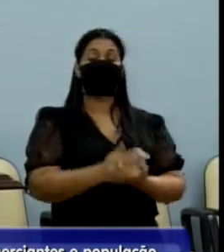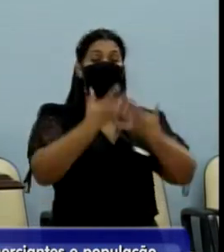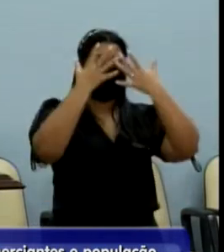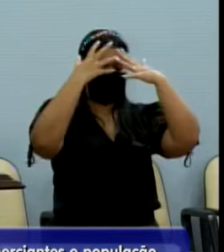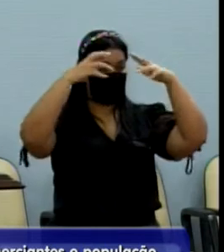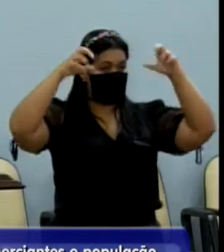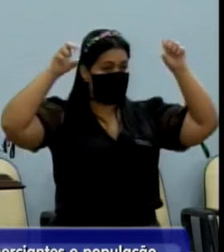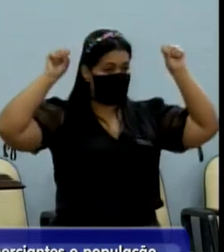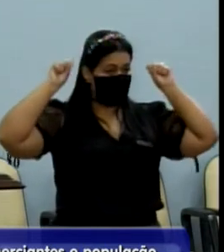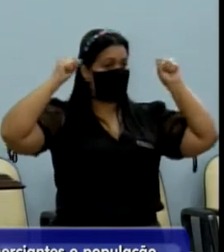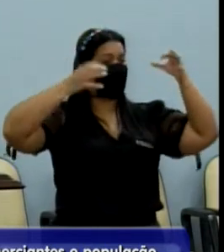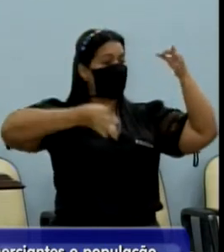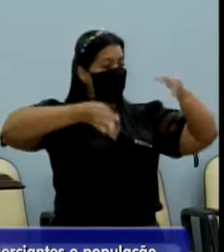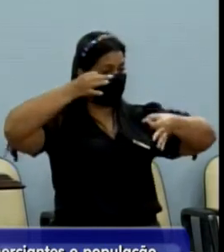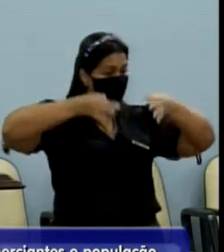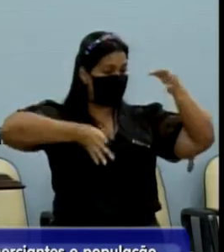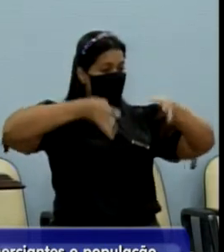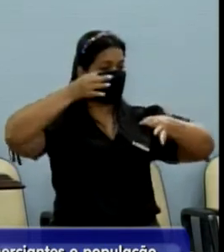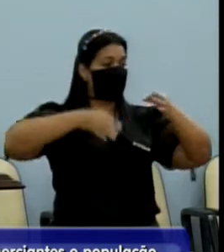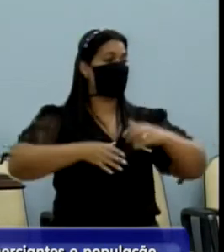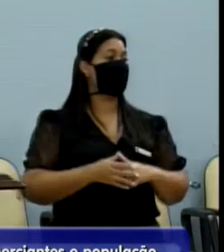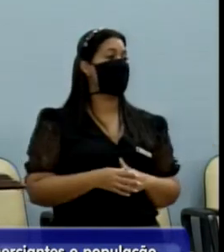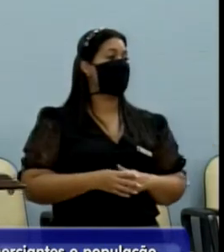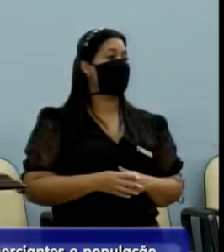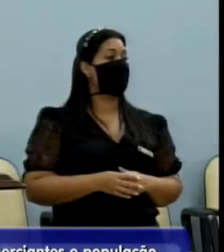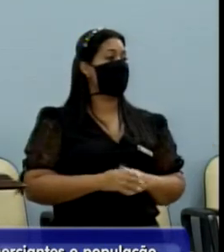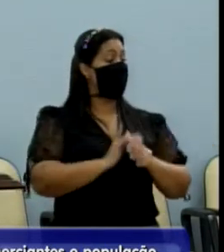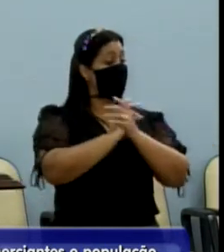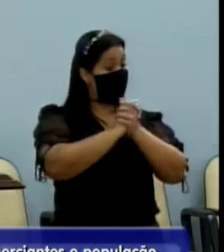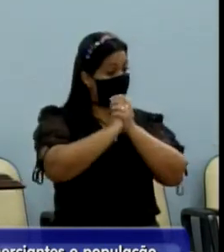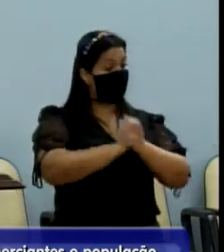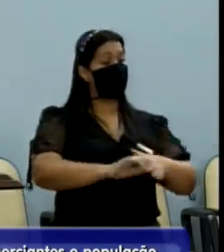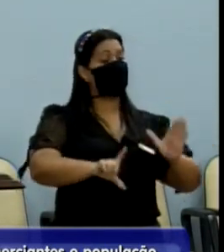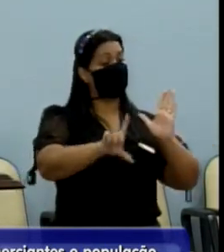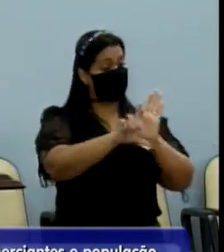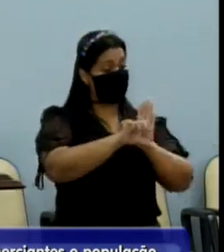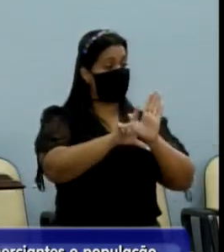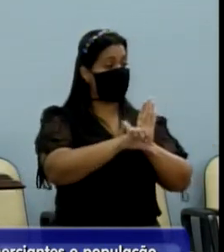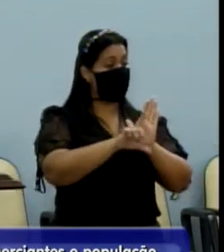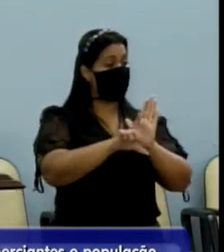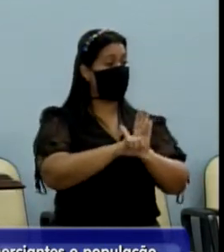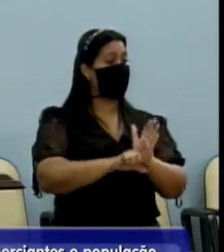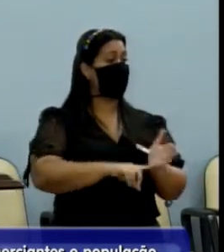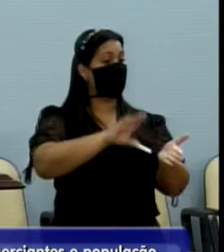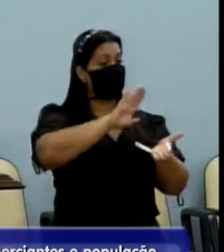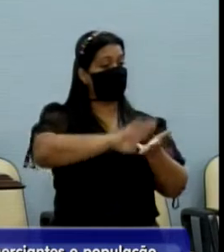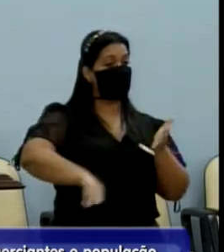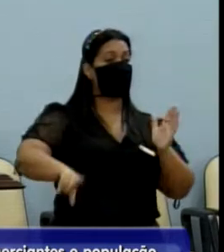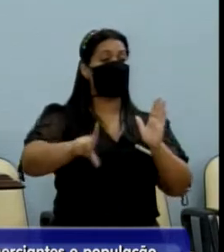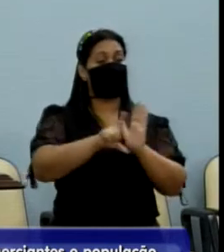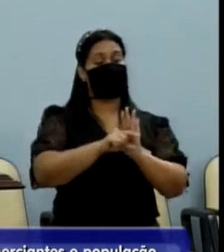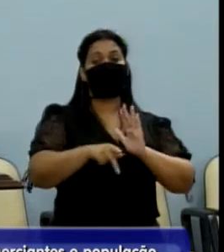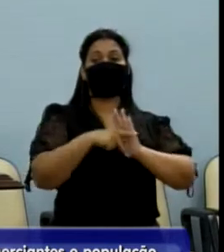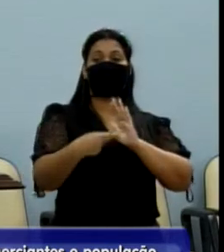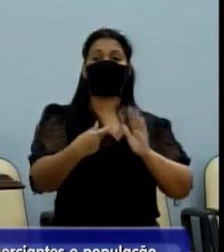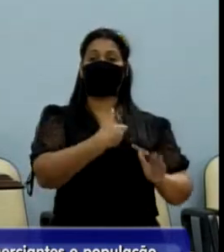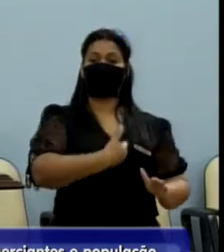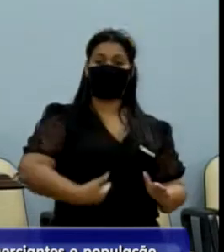Tribunal de Justiça deu os parabéns para a minha lei e acabou com liminar do governo.